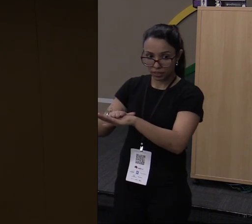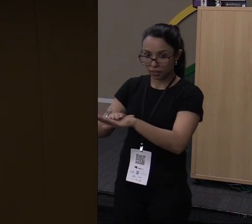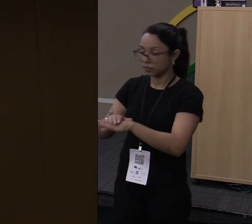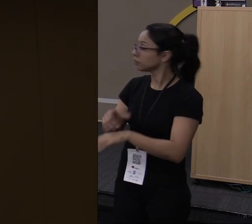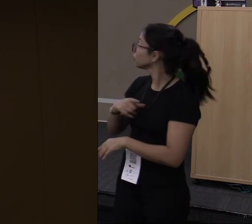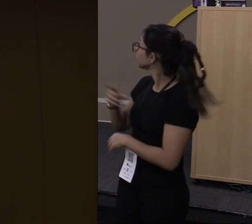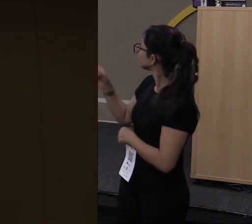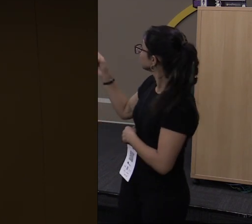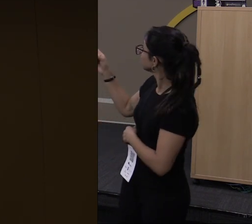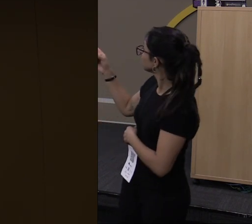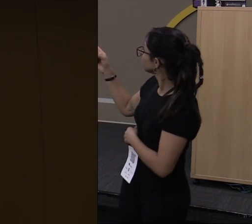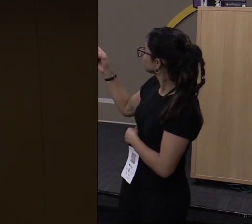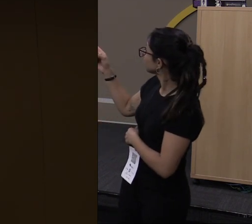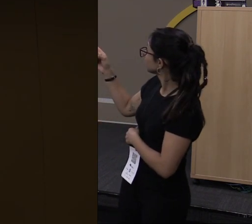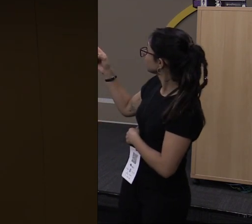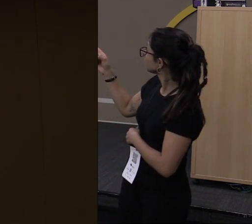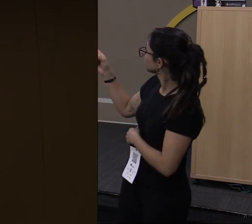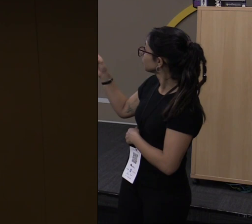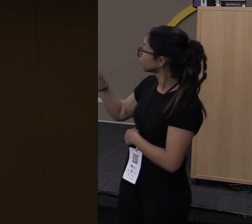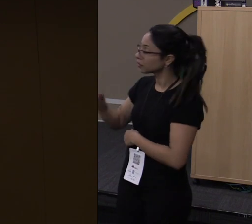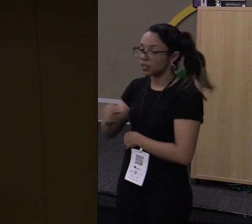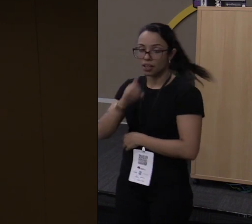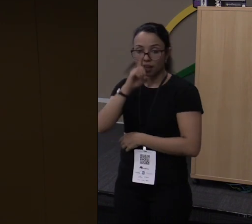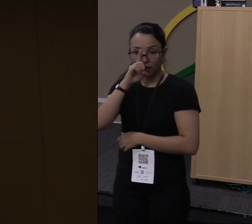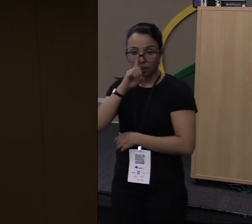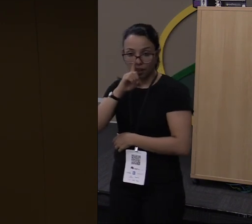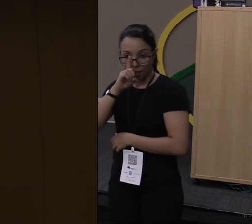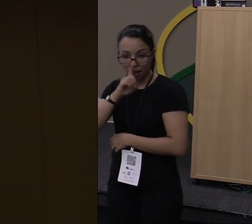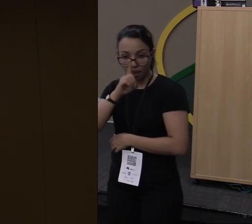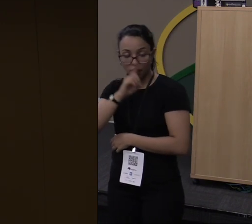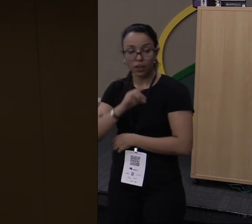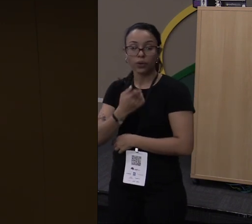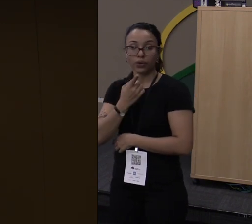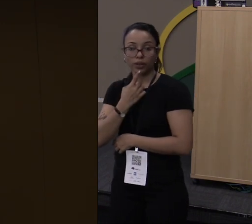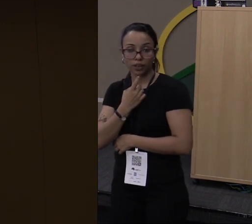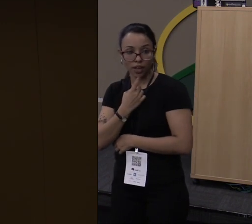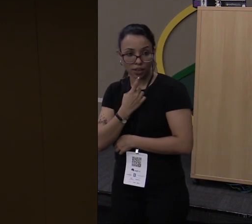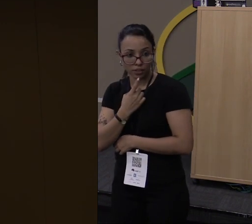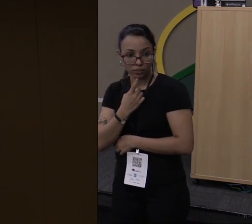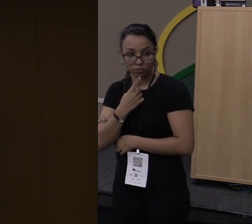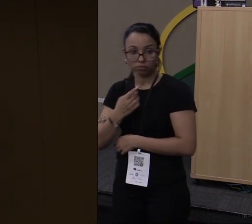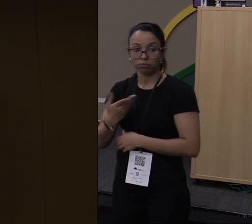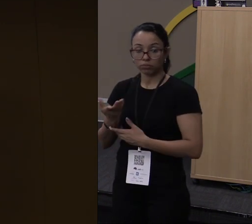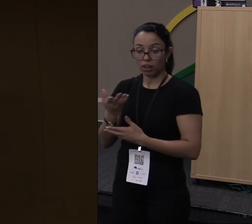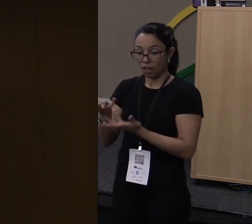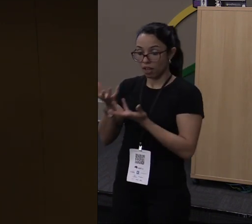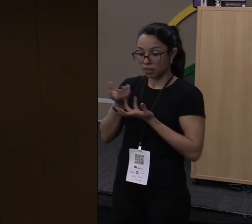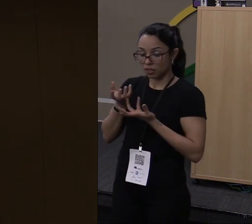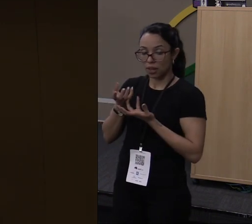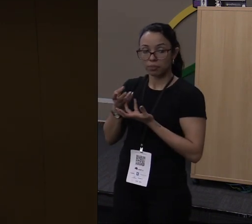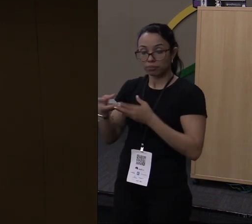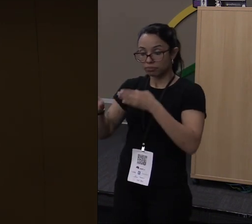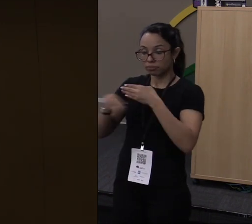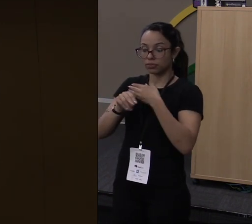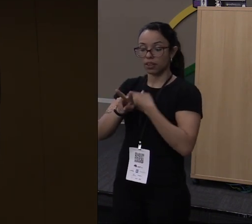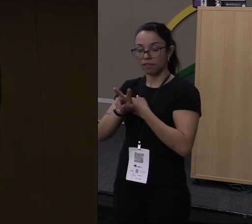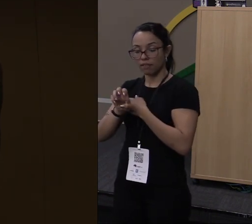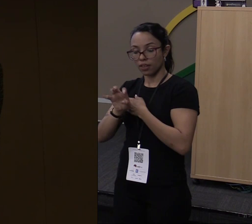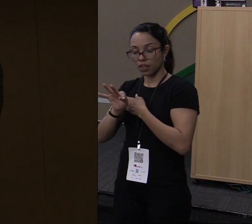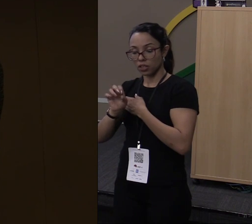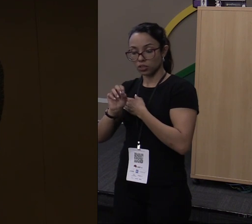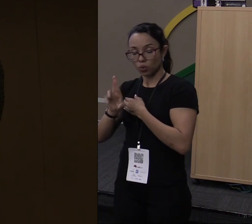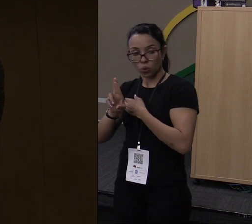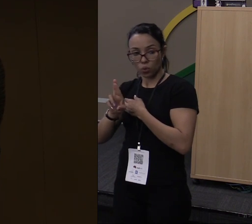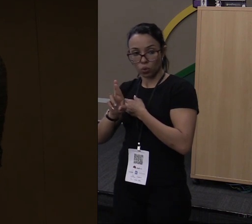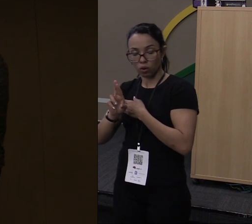add yellow. Ela recebe um vetor e adiciona um yellow dentro desse vetor. Beleza, parece que vai funcionar. Aí você roda,